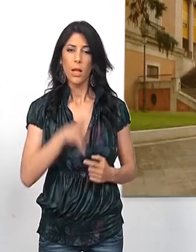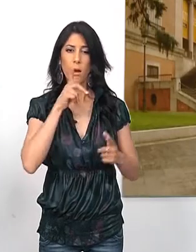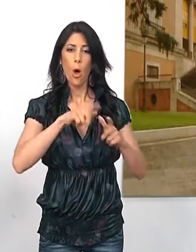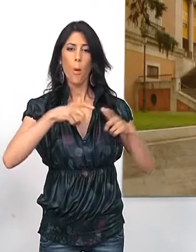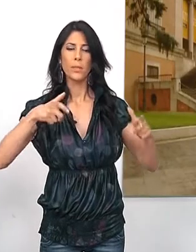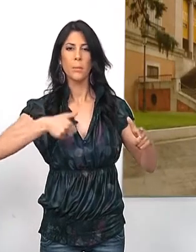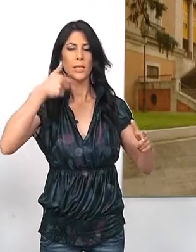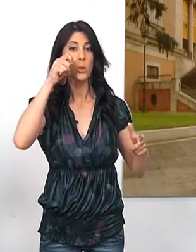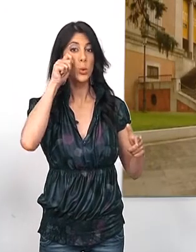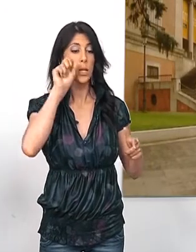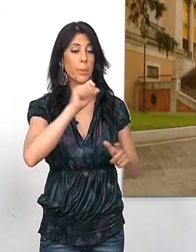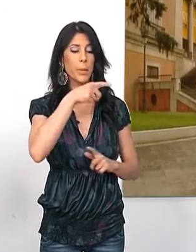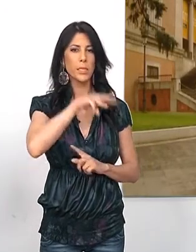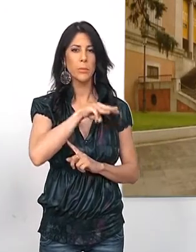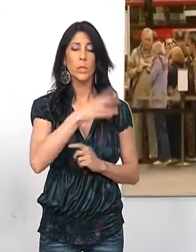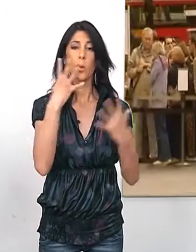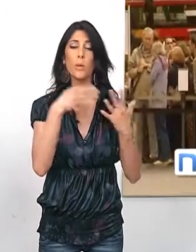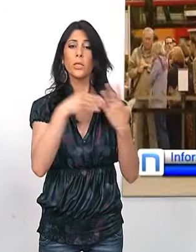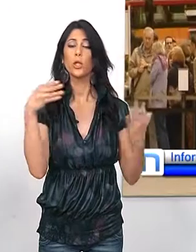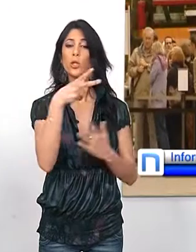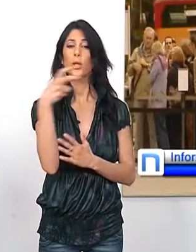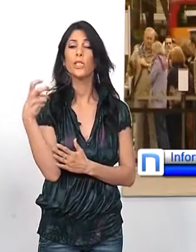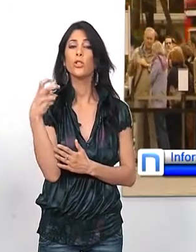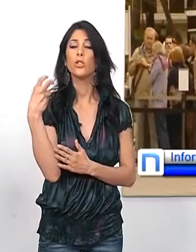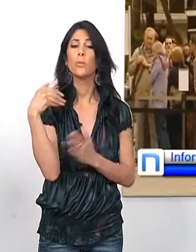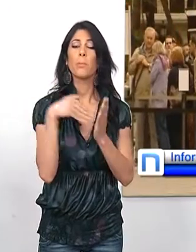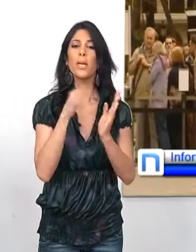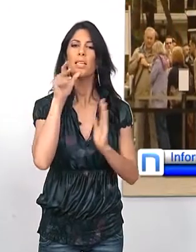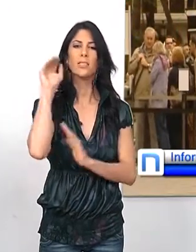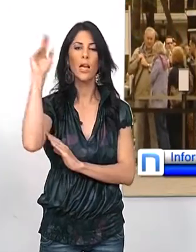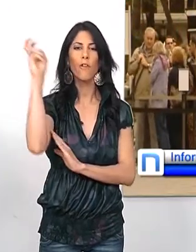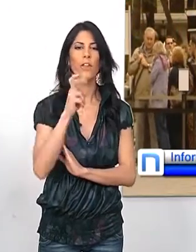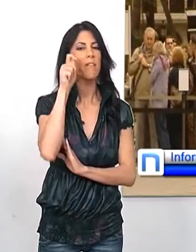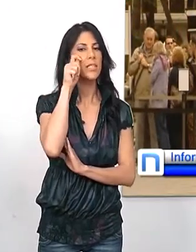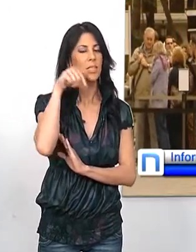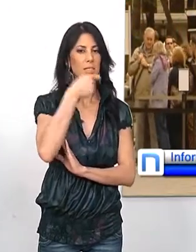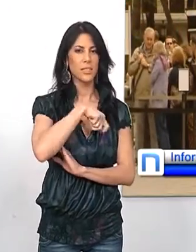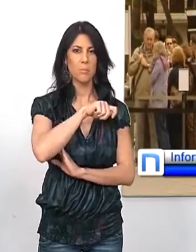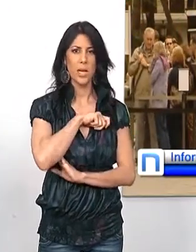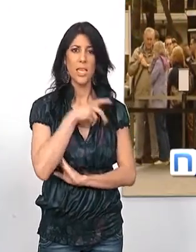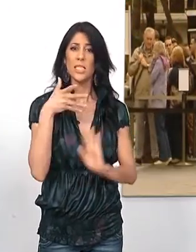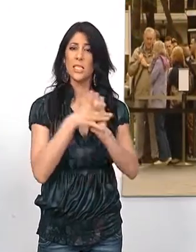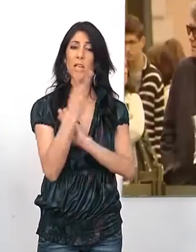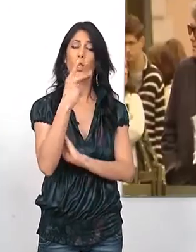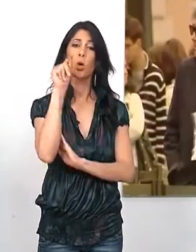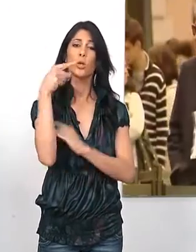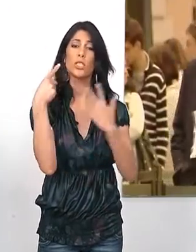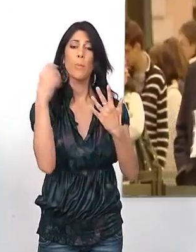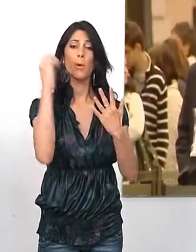Aumenta el número de turistas. En el primer trimestre, 9.200.000 extranjeros vinieron de visita a España. Es un 2,6%